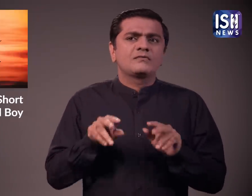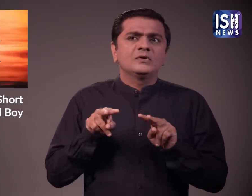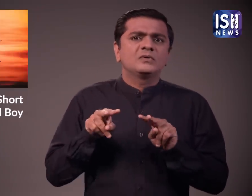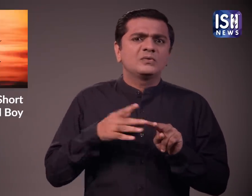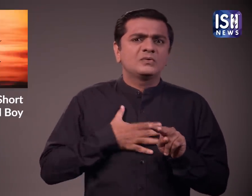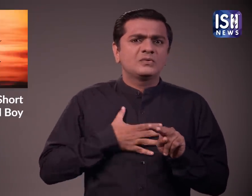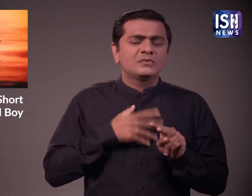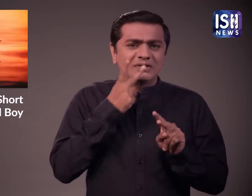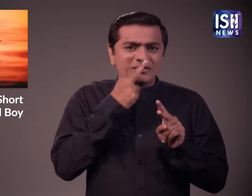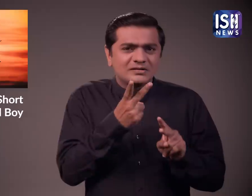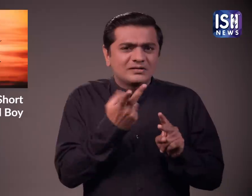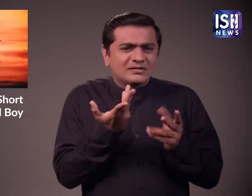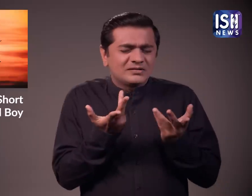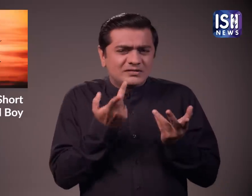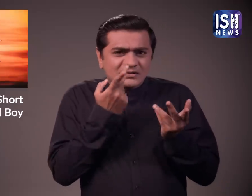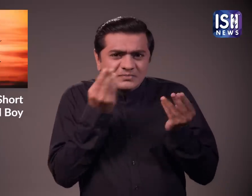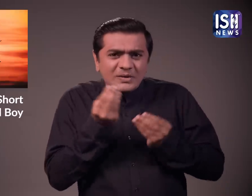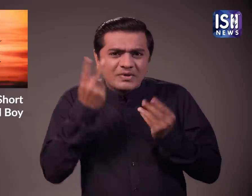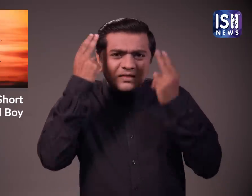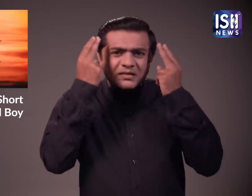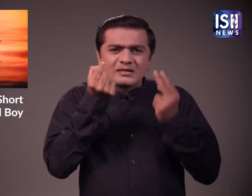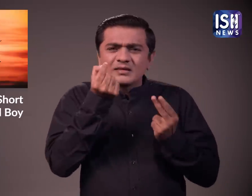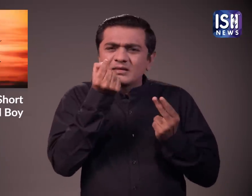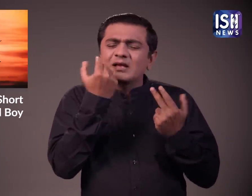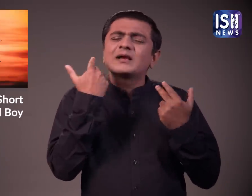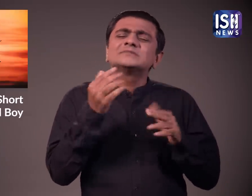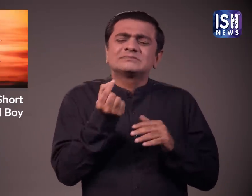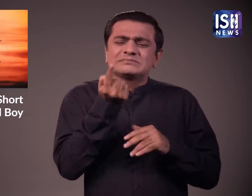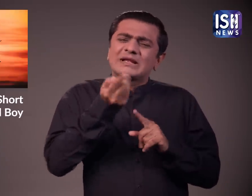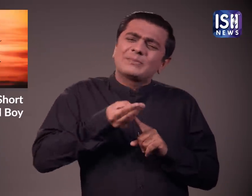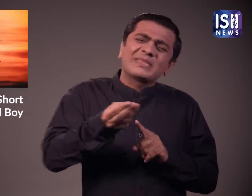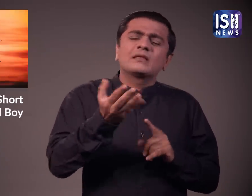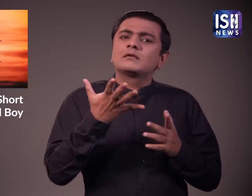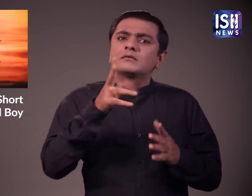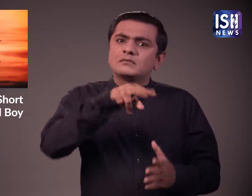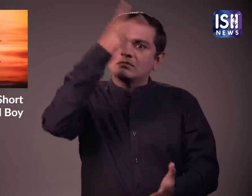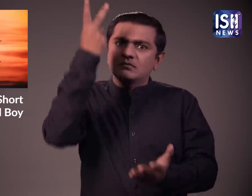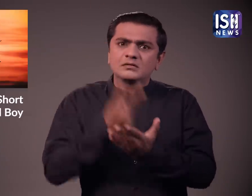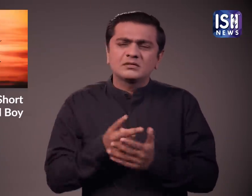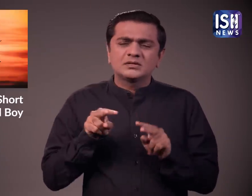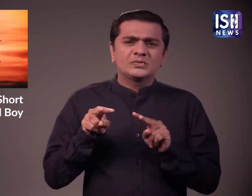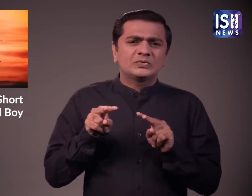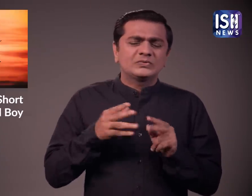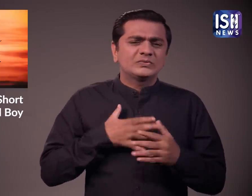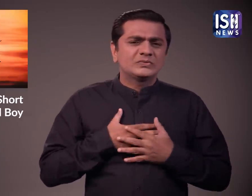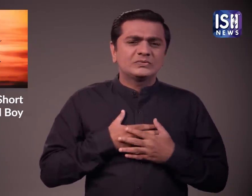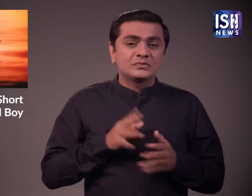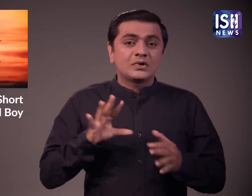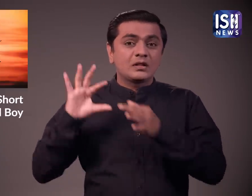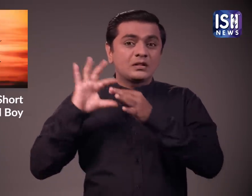चौकाने वाली बात ये है कि लड़के ने गलत बाल कटवानी जैसी मामूली कारण की वज़े से खुद कुशे कर ली यदि आप